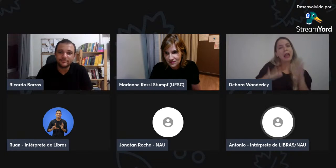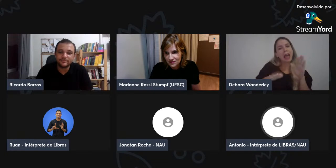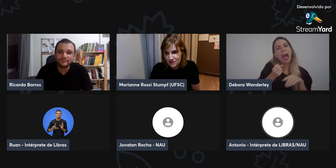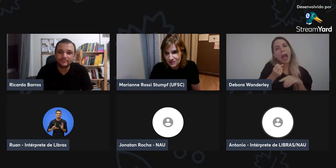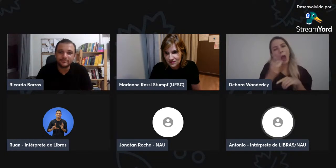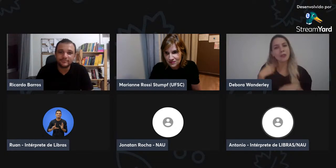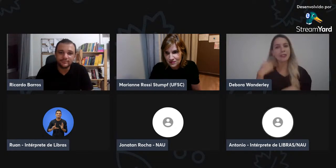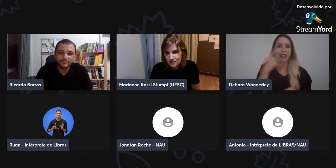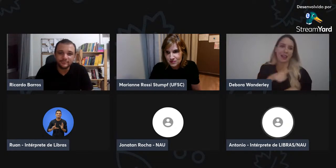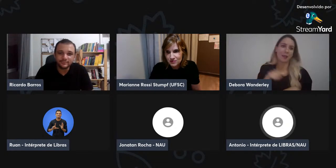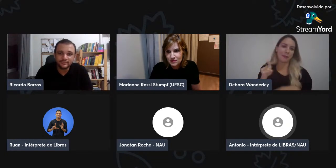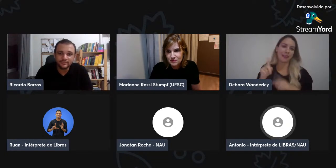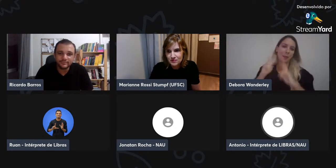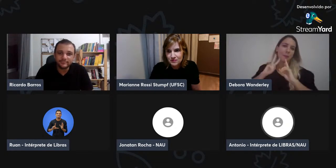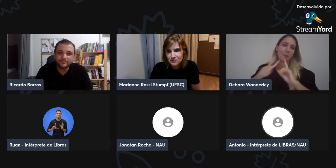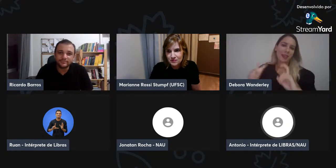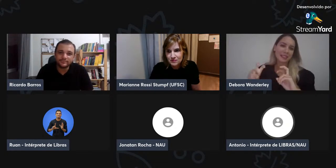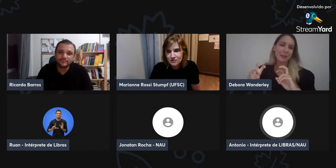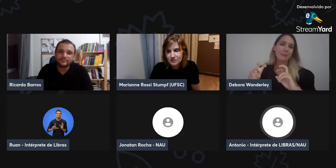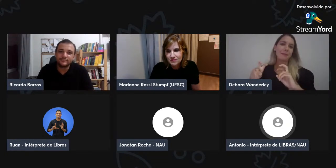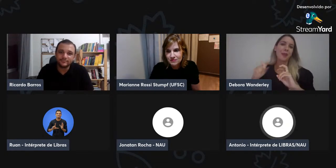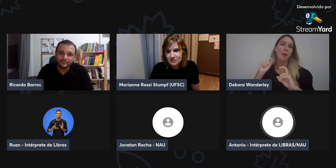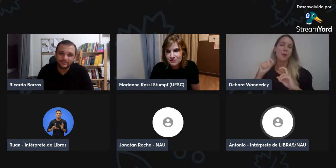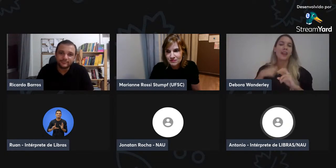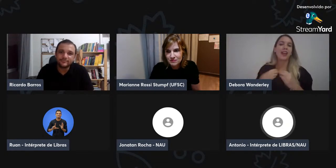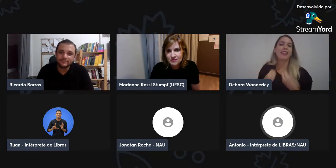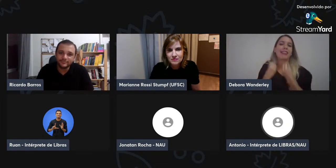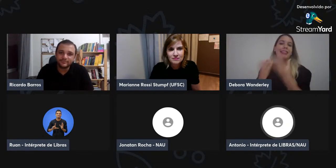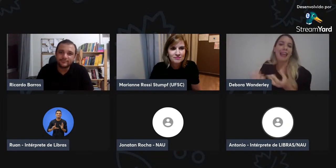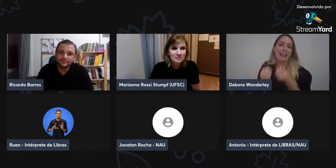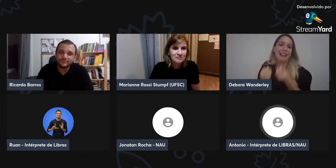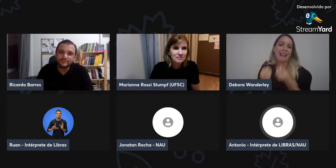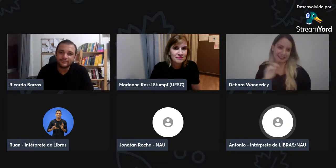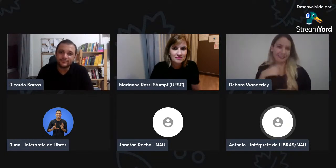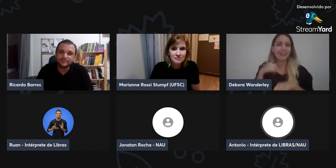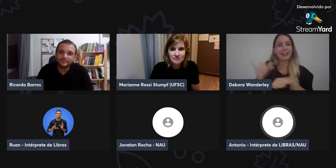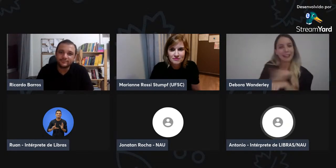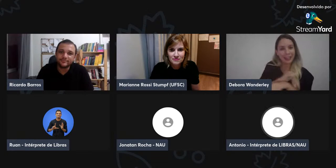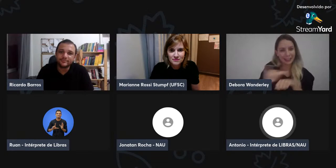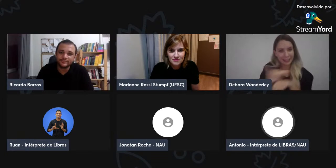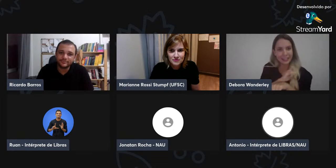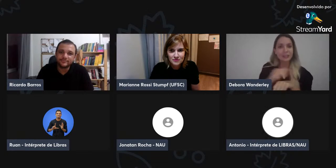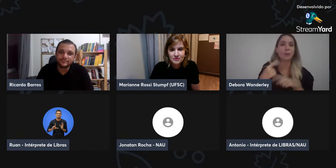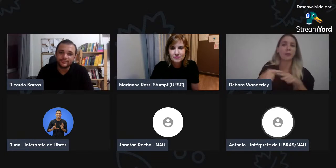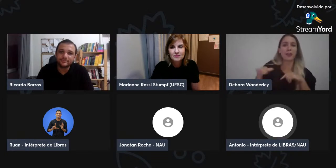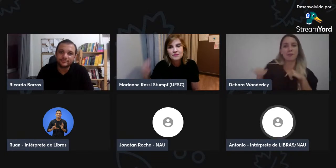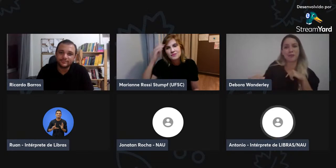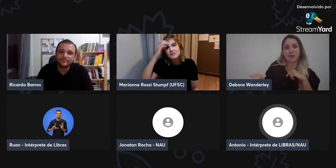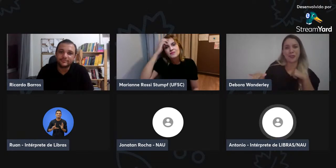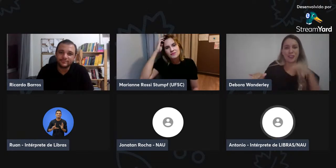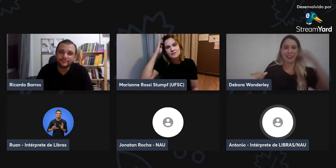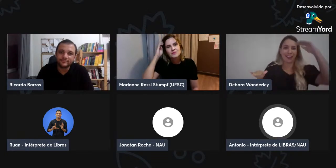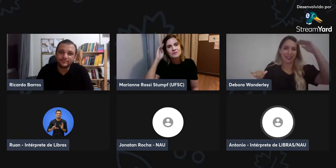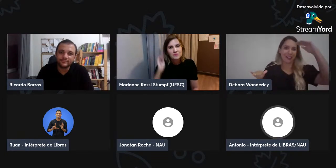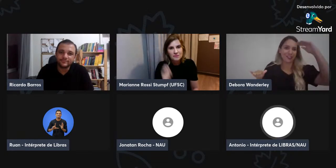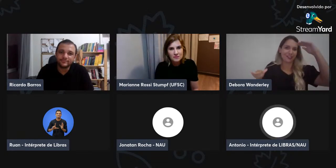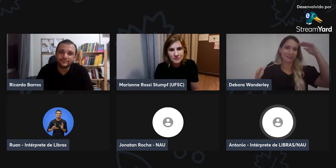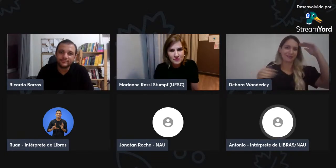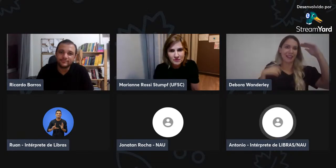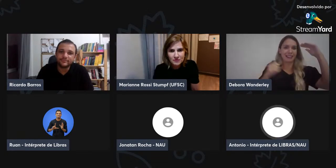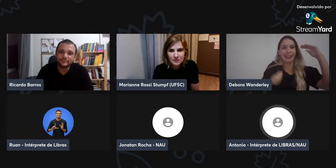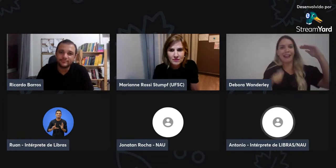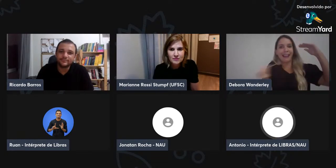com essa questão, e tudo mais, eles viram que eram legais e tudo mais. Então, percebemos o quê? Que podíamos dar,